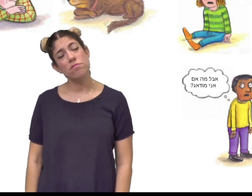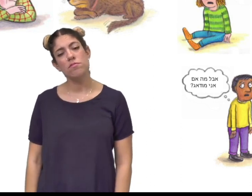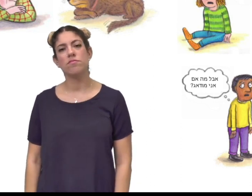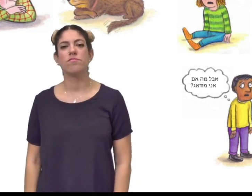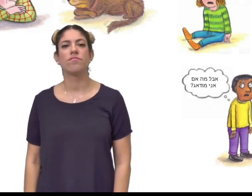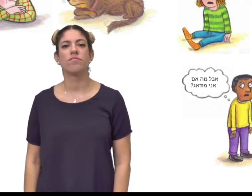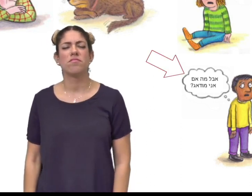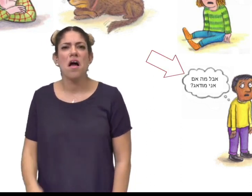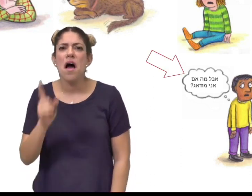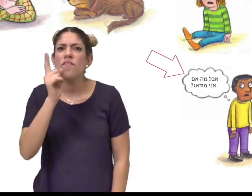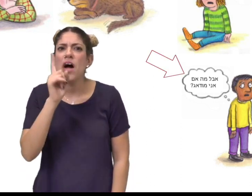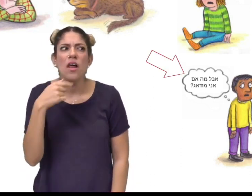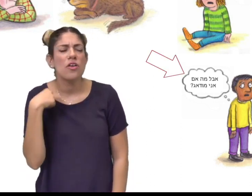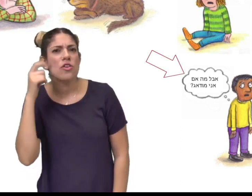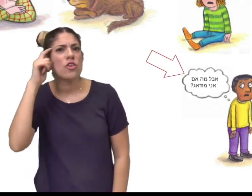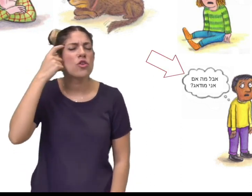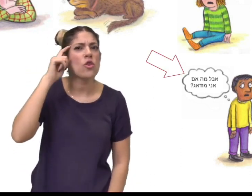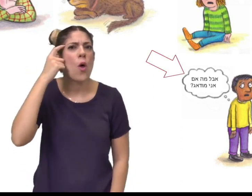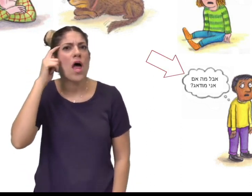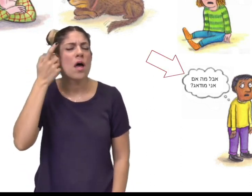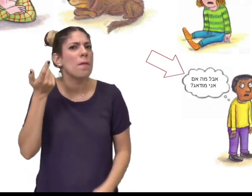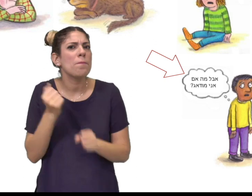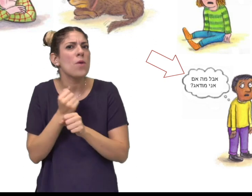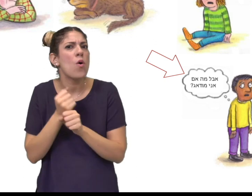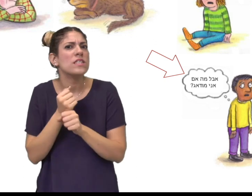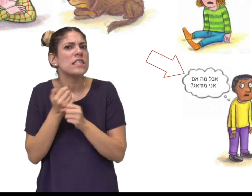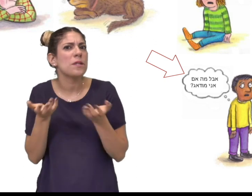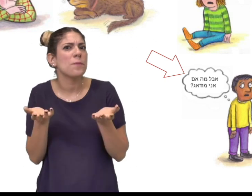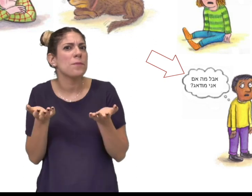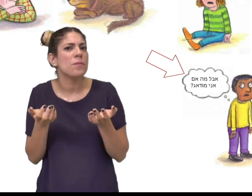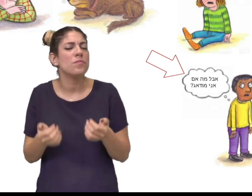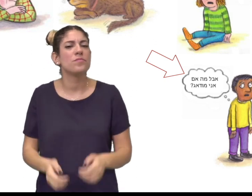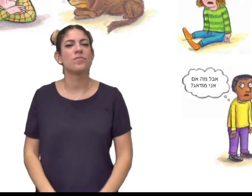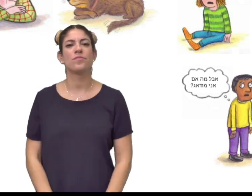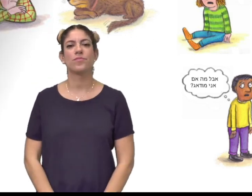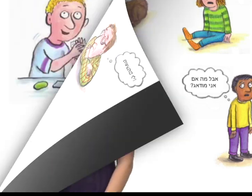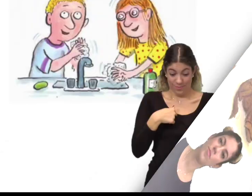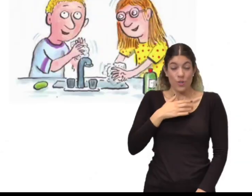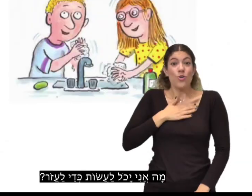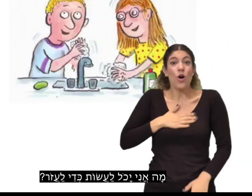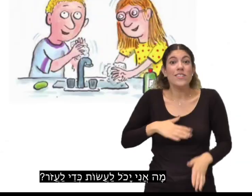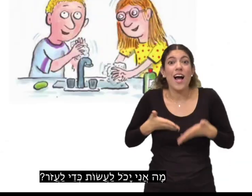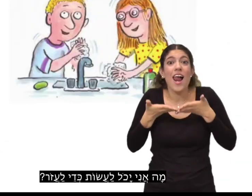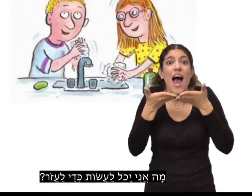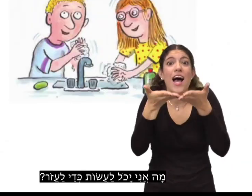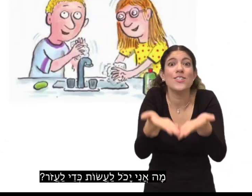אבל מה אם אני מודאג? מה אני עושה? מה אני יכול לעשות